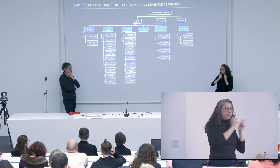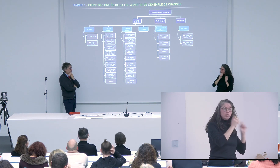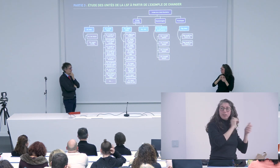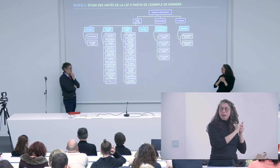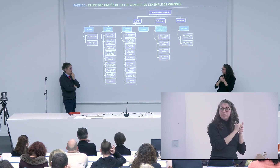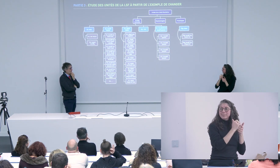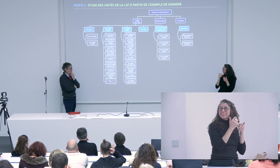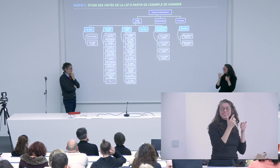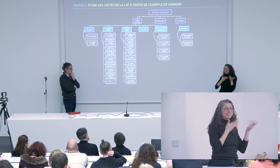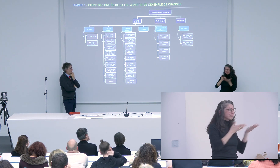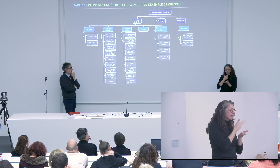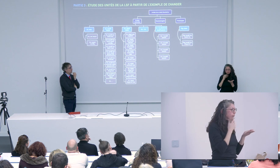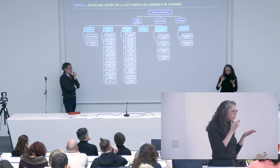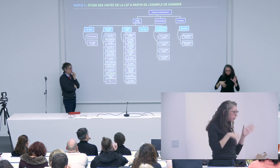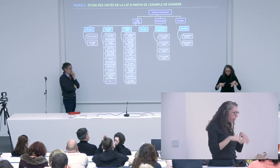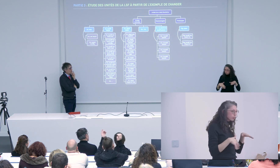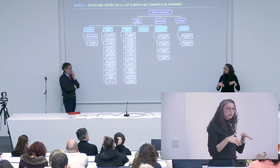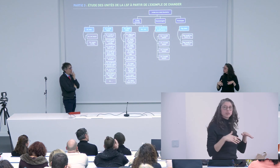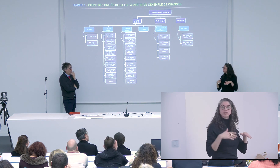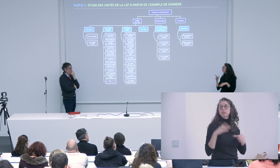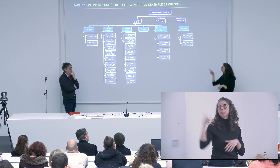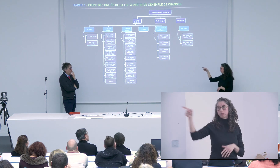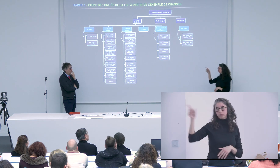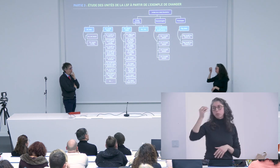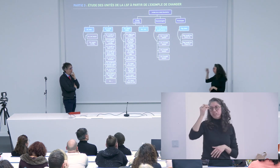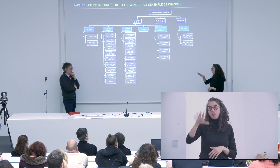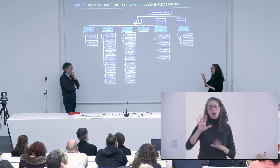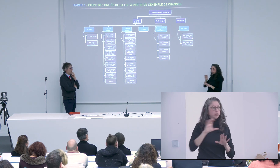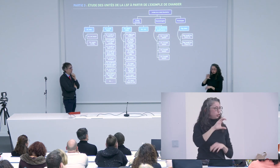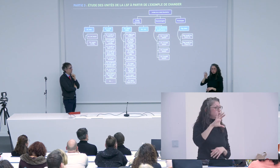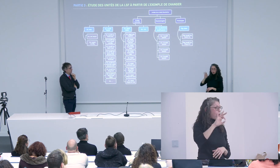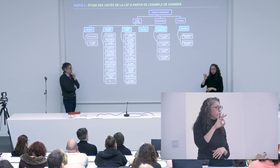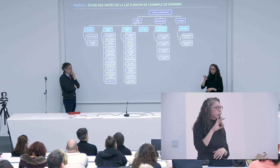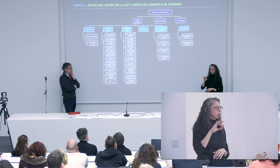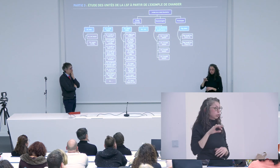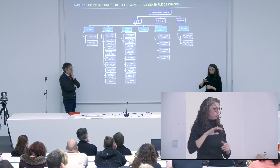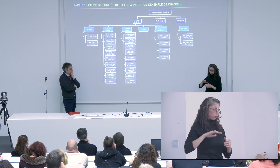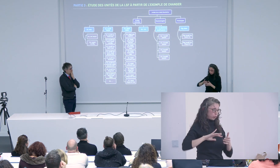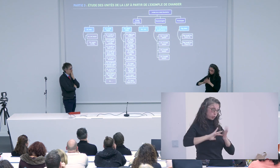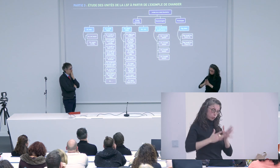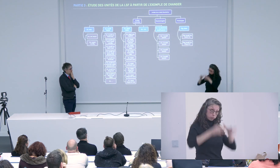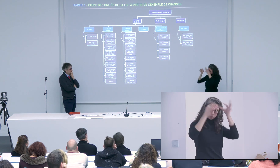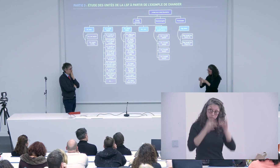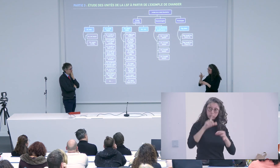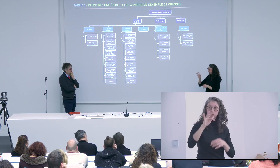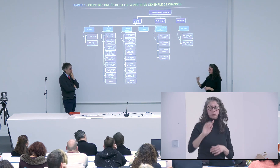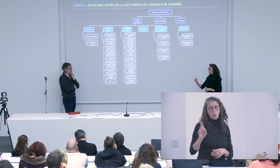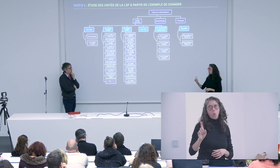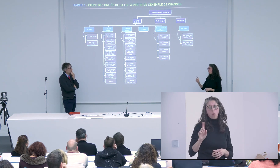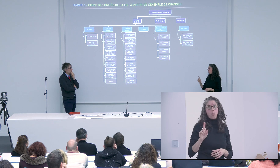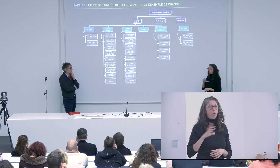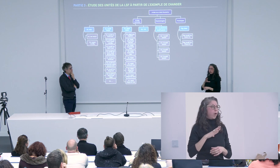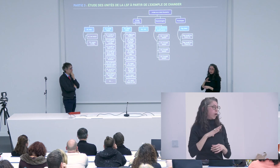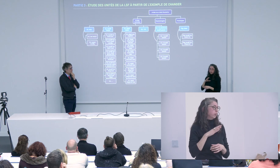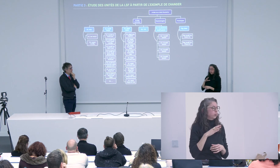inventer en en discutant aussi avec des amis je me suis aperçu qu'il des choses qui marchaient je tiens à prévenir les